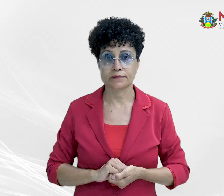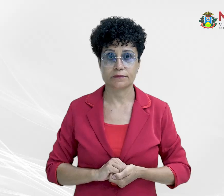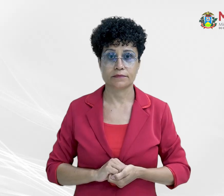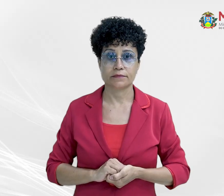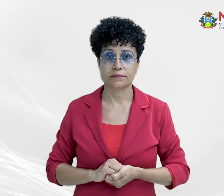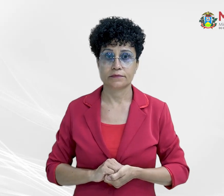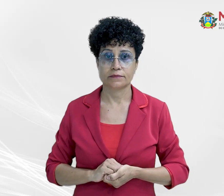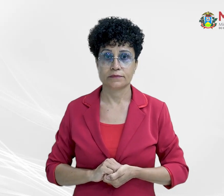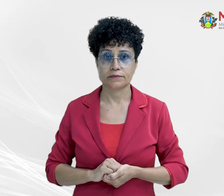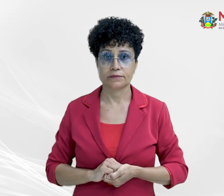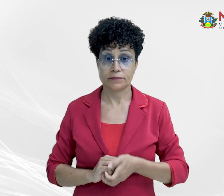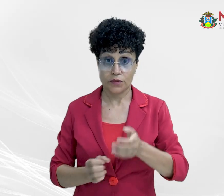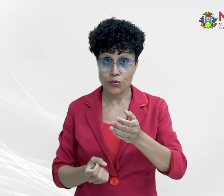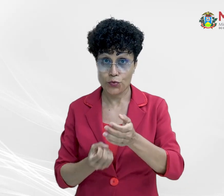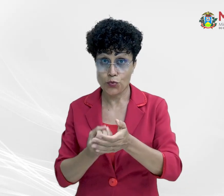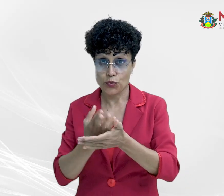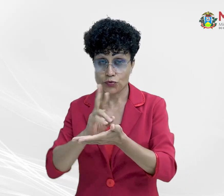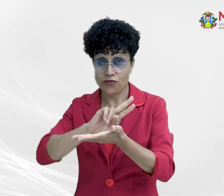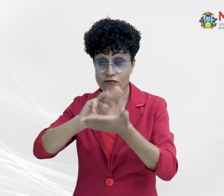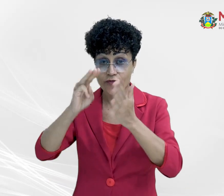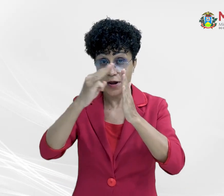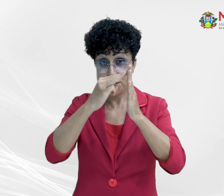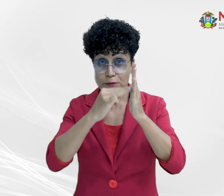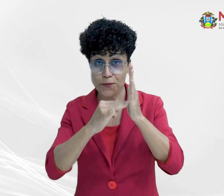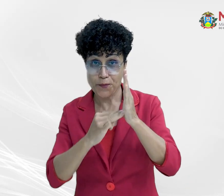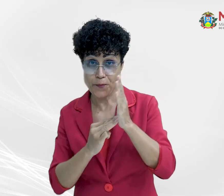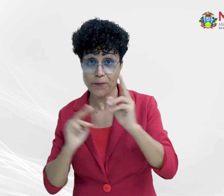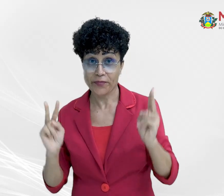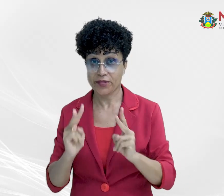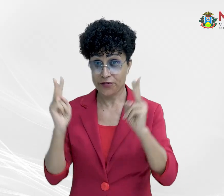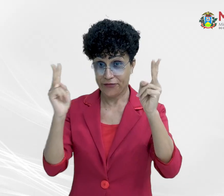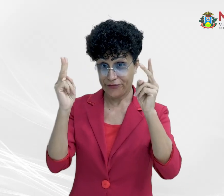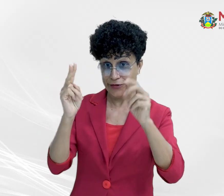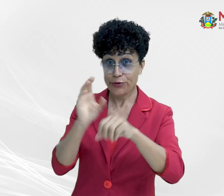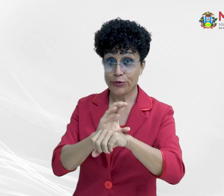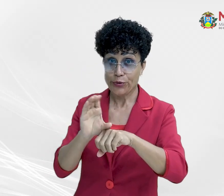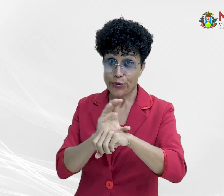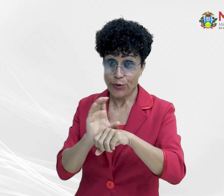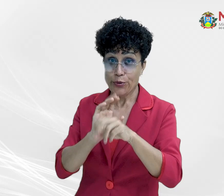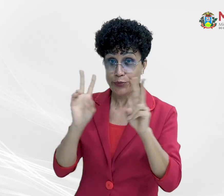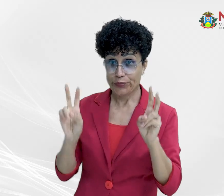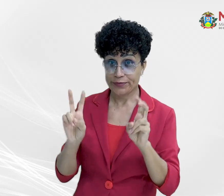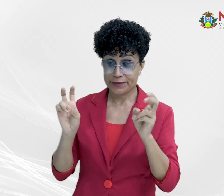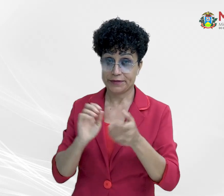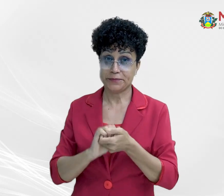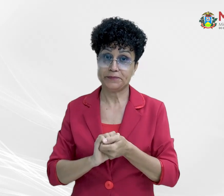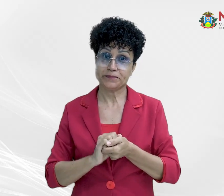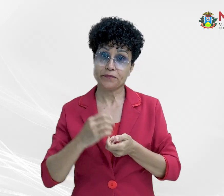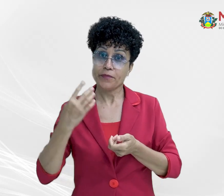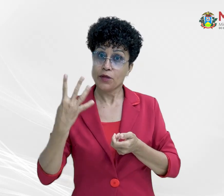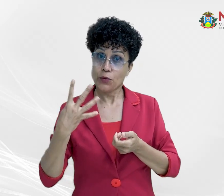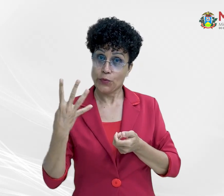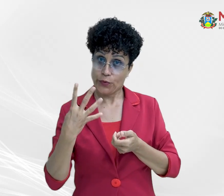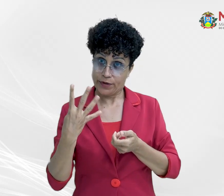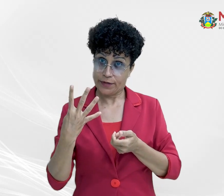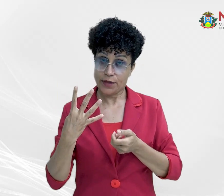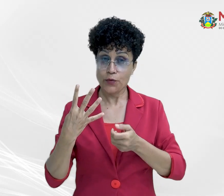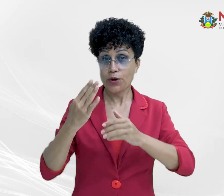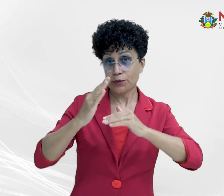Construção da cadeia de valor é abordada em curso. 44 integrantes do Ministério Público do Estado de Mato